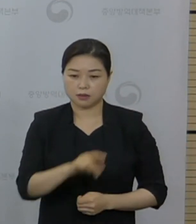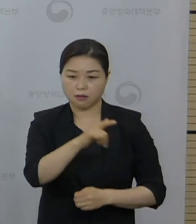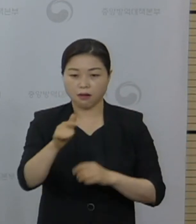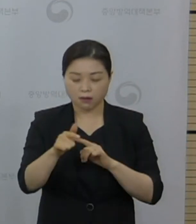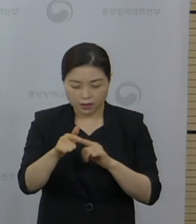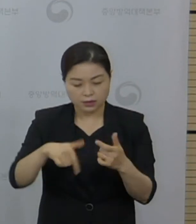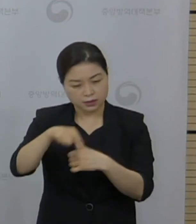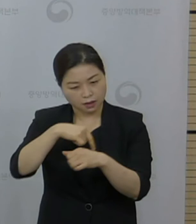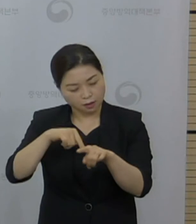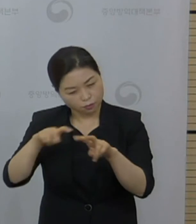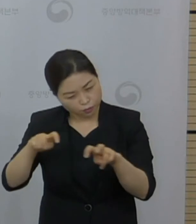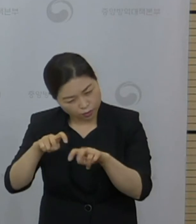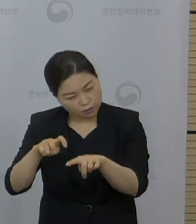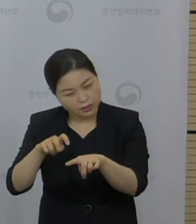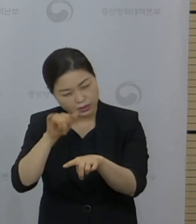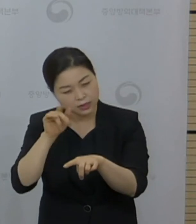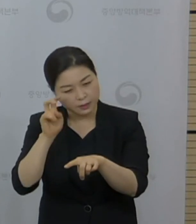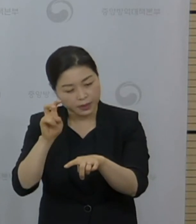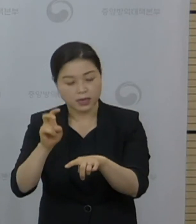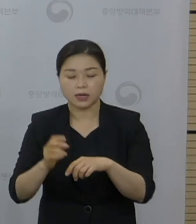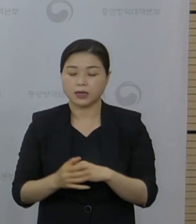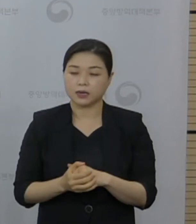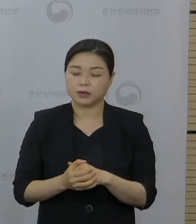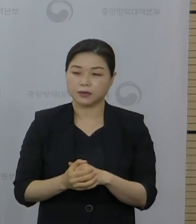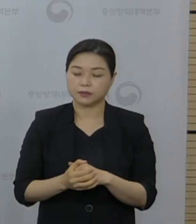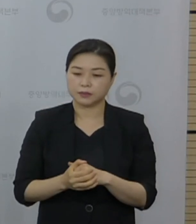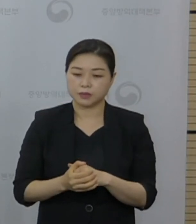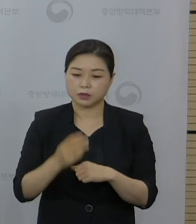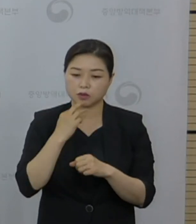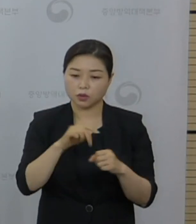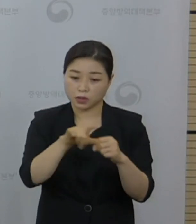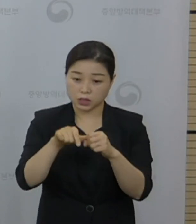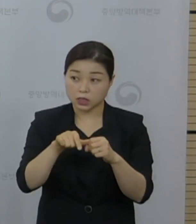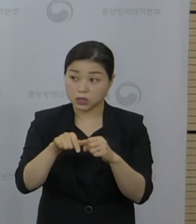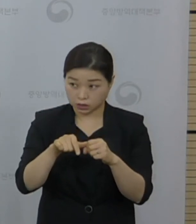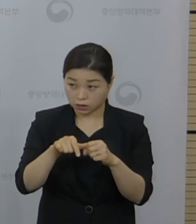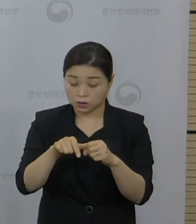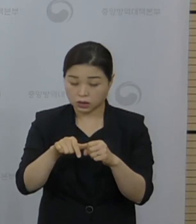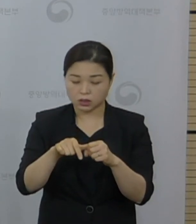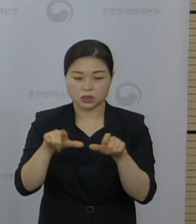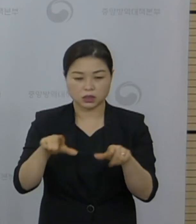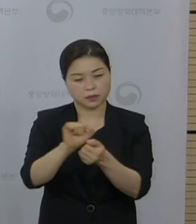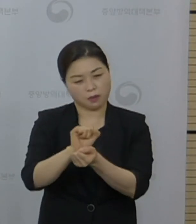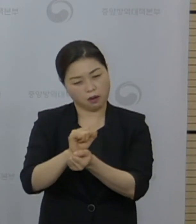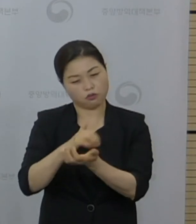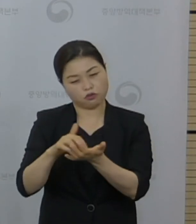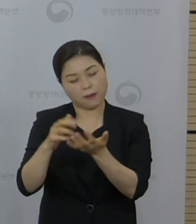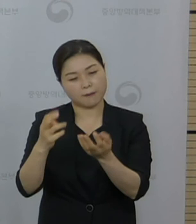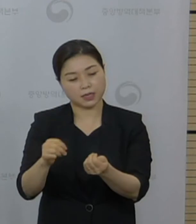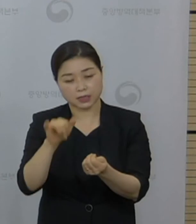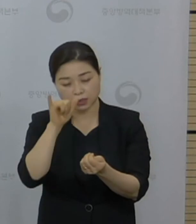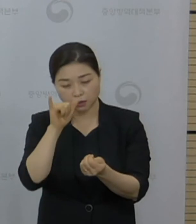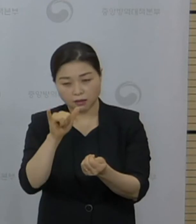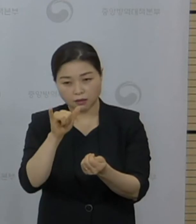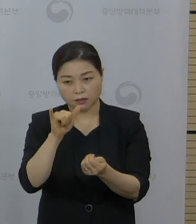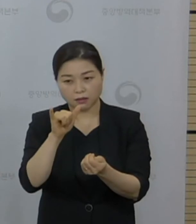예정이고 그만큼 수도권 지역이 현재의 감염자들이 좀 더 많다. 그래서